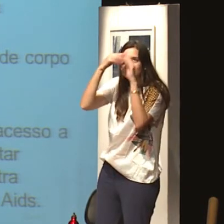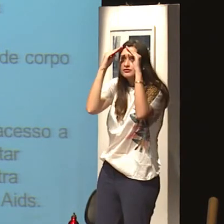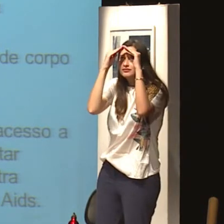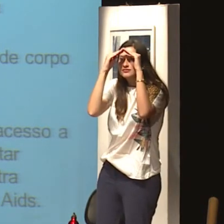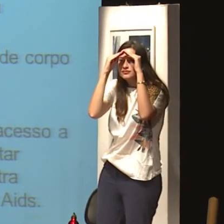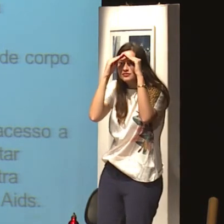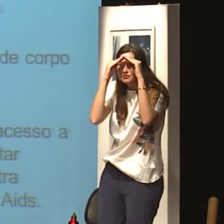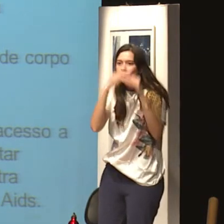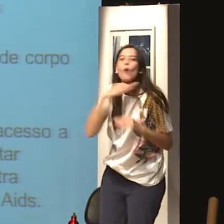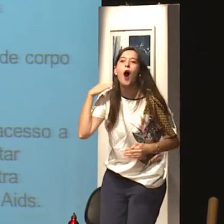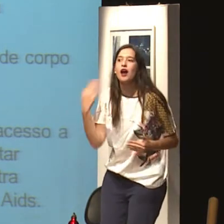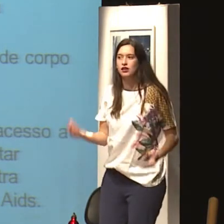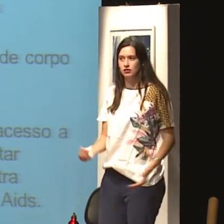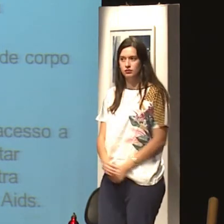ela já está quase no limite, ela já quase morreu.